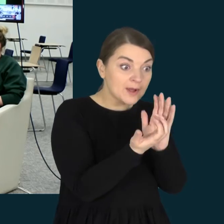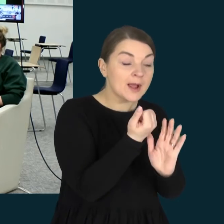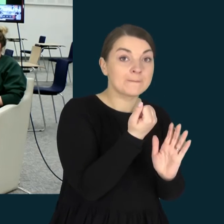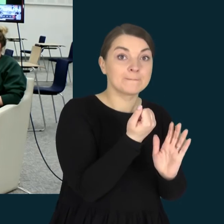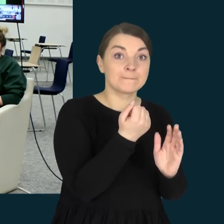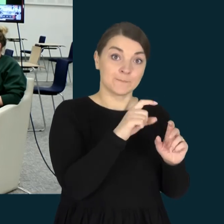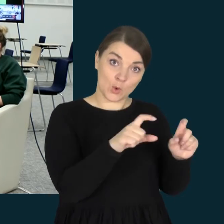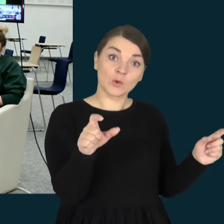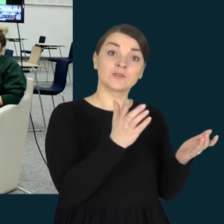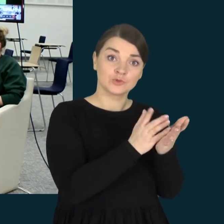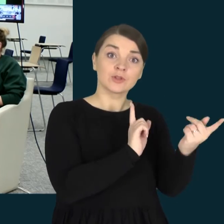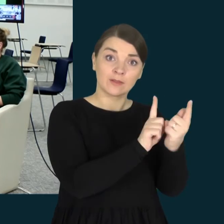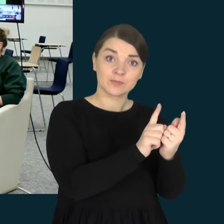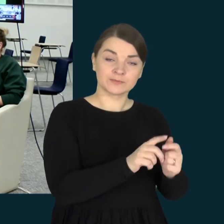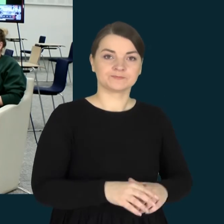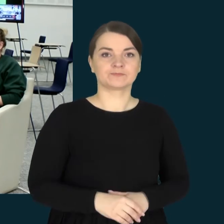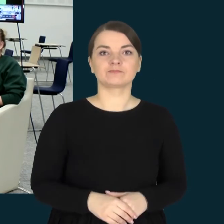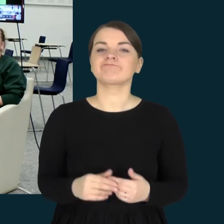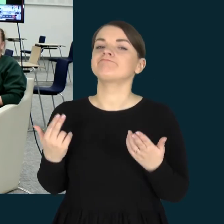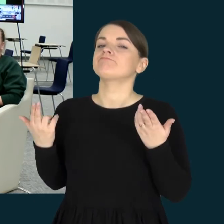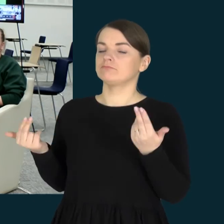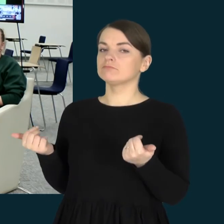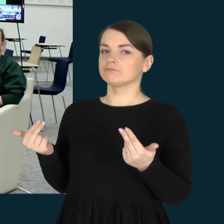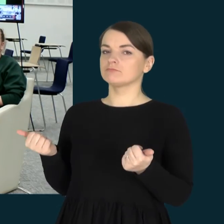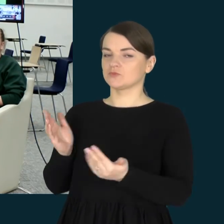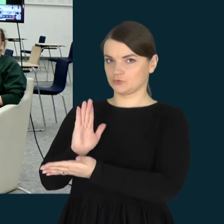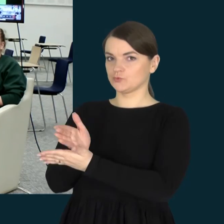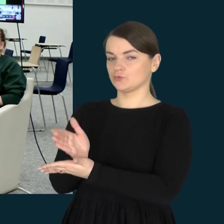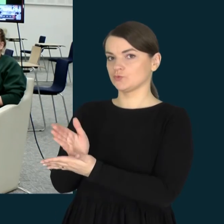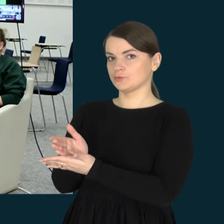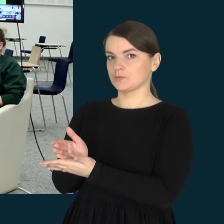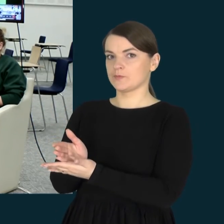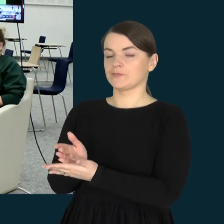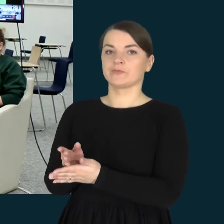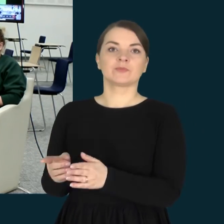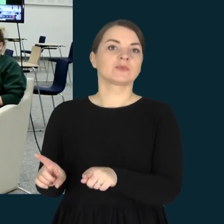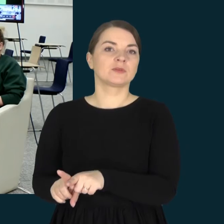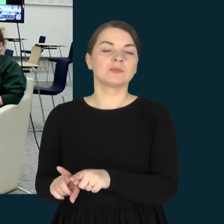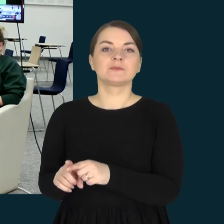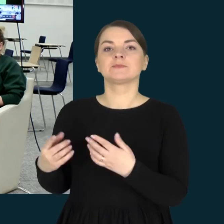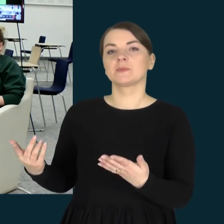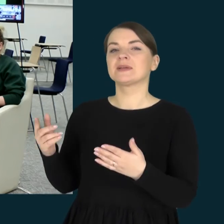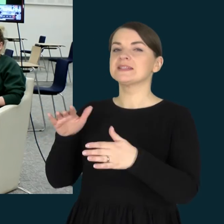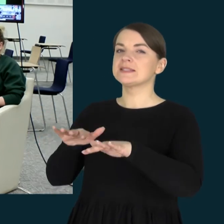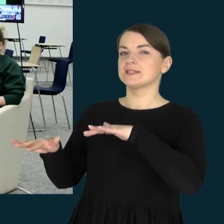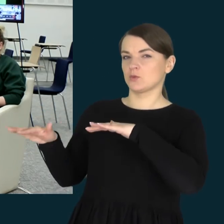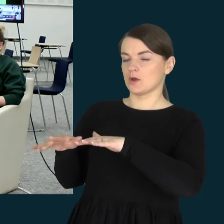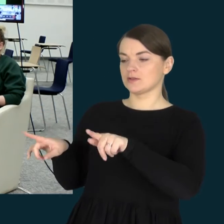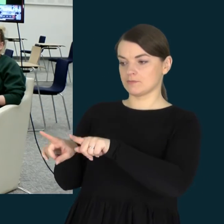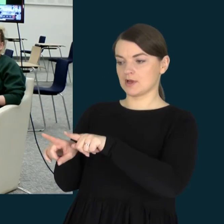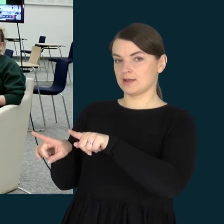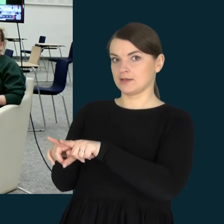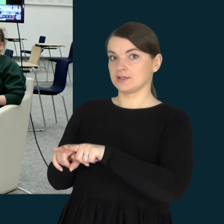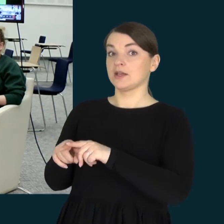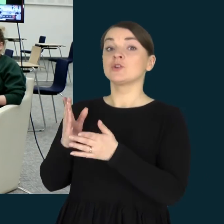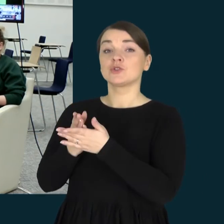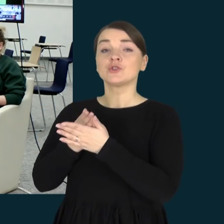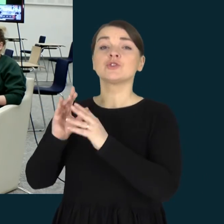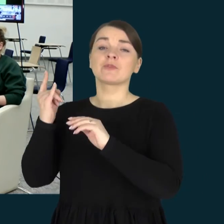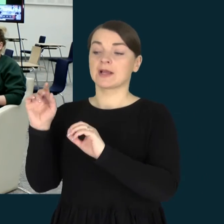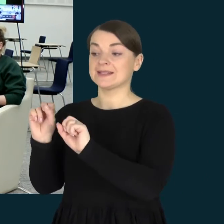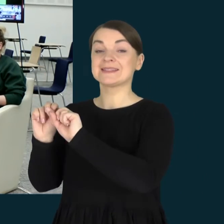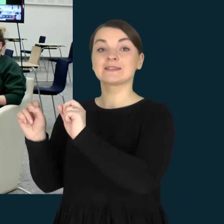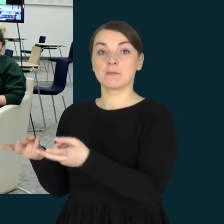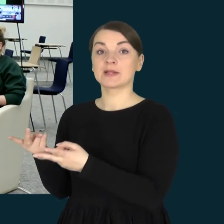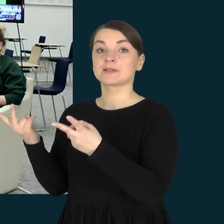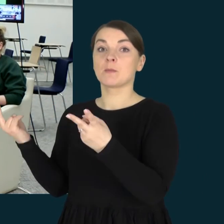susidūrusi mokykloje? Taip, esu susidūrusi. Analogišką situaciją vaikas turi spetsporeikius